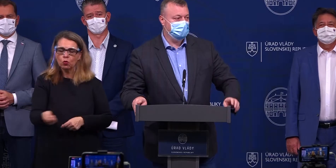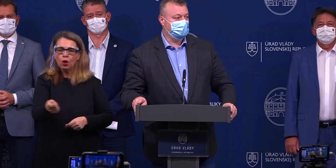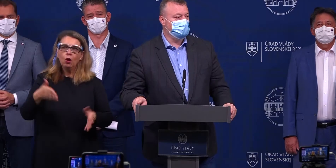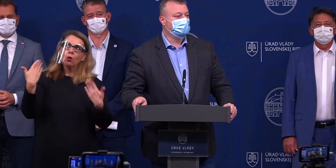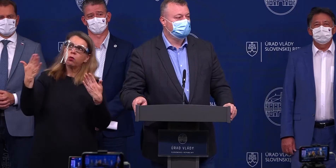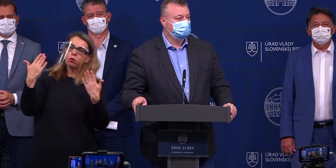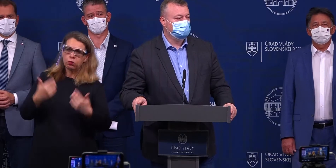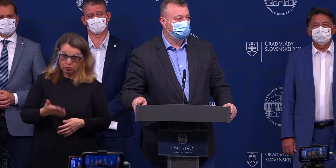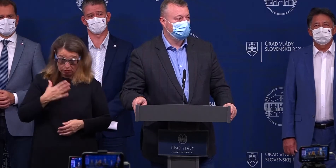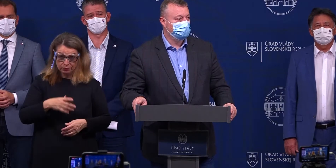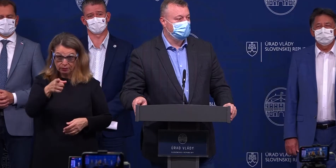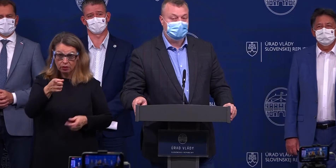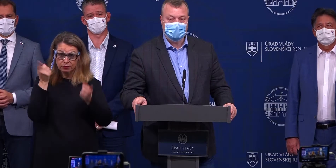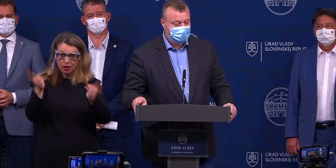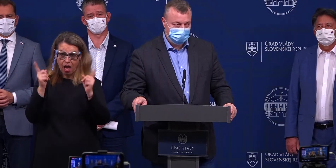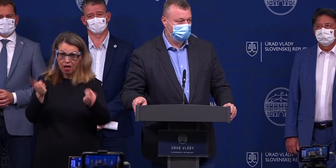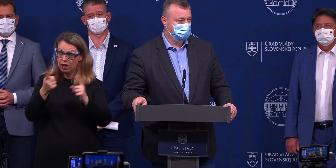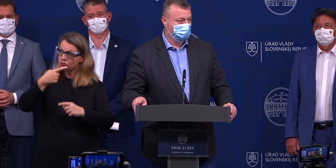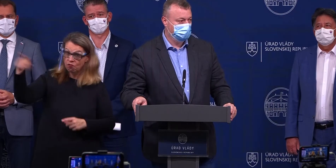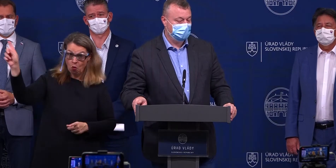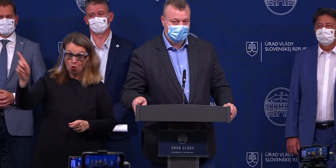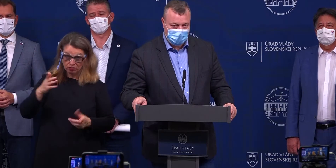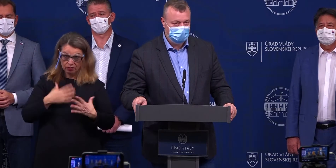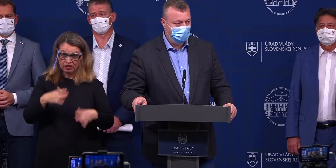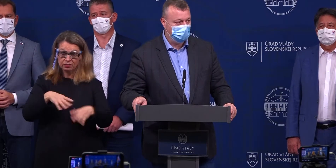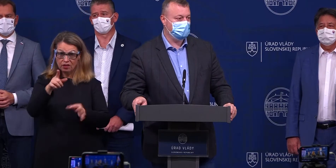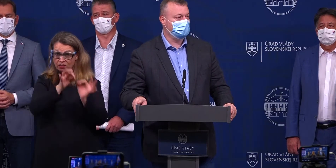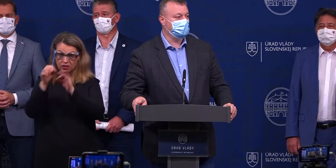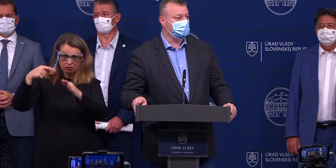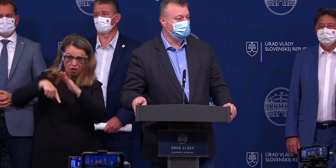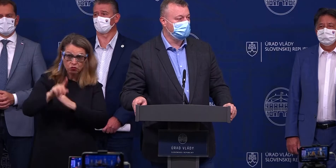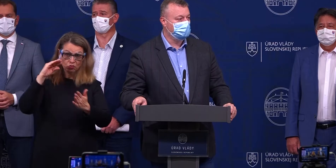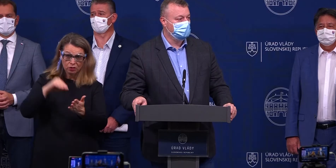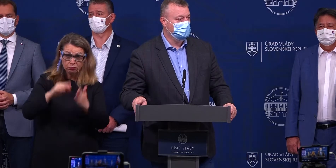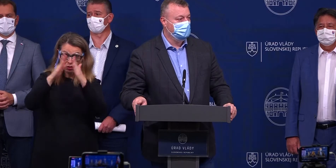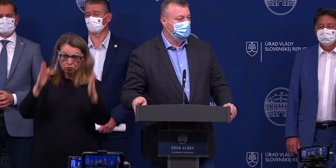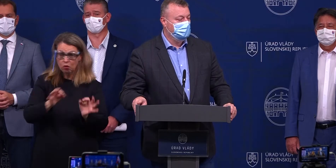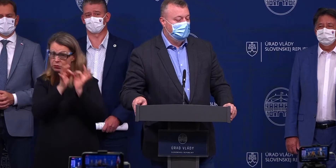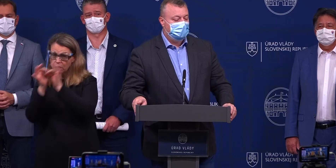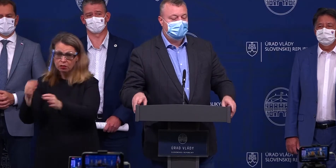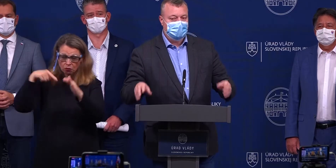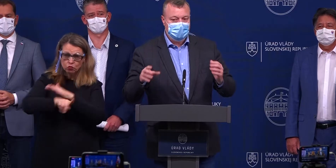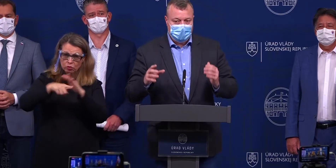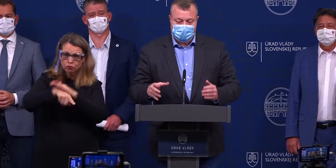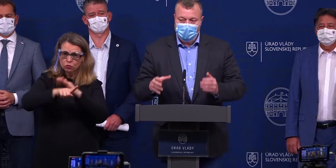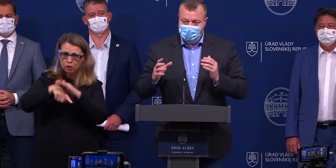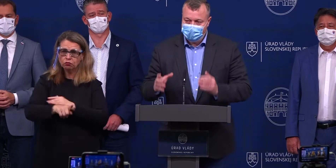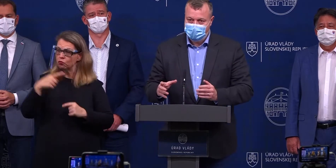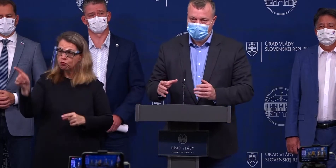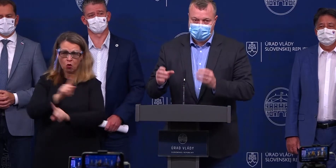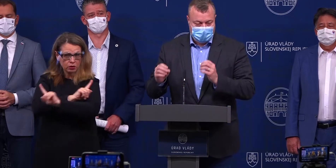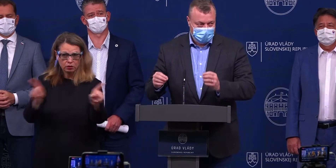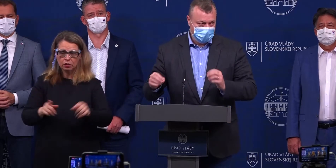vychádzania z domu? Ja to nechcem. Za žiadnych okolností to nechcem. Keď si mám vybrať